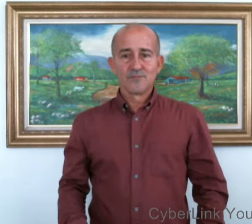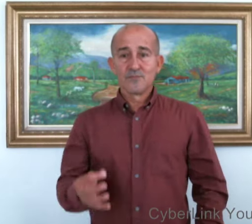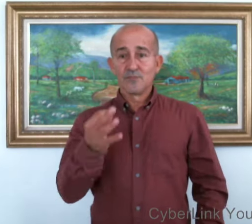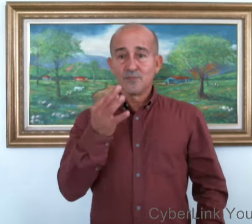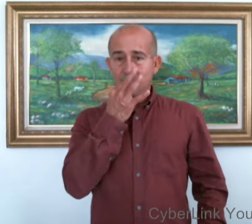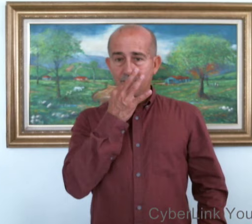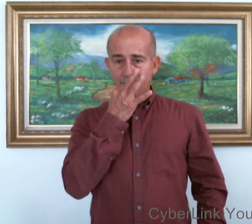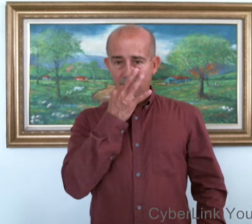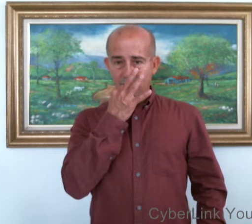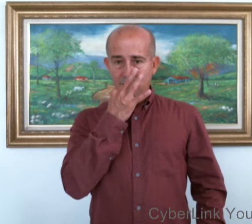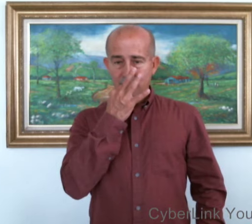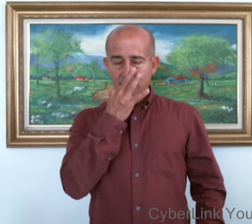Pronto.